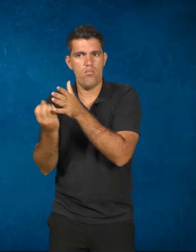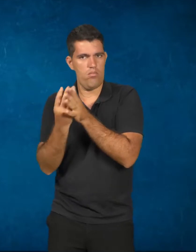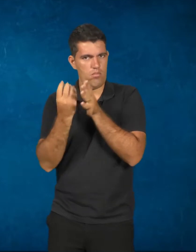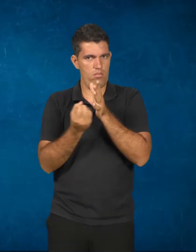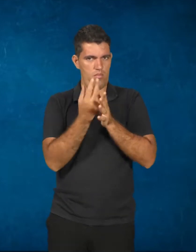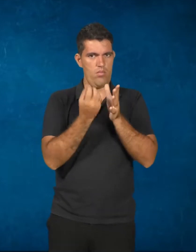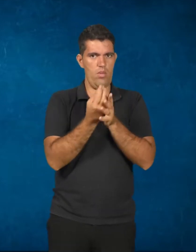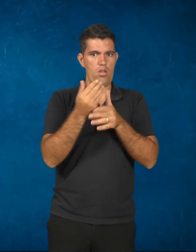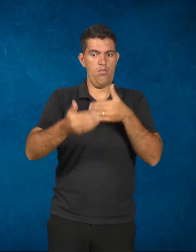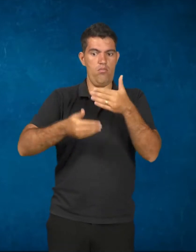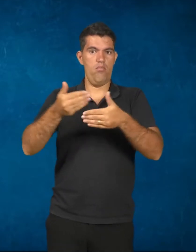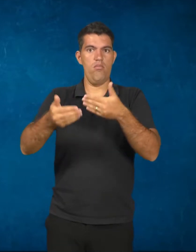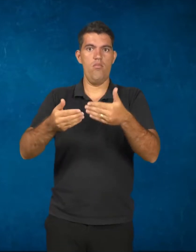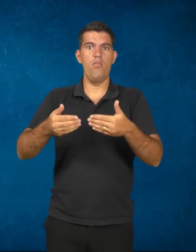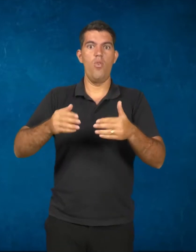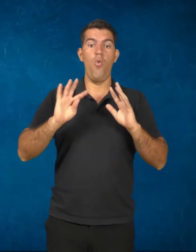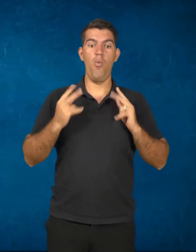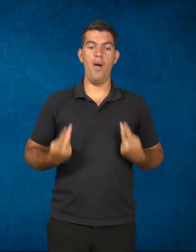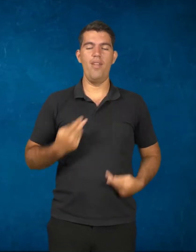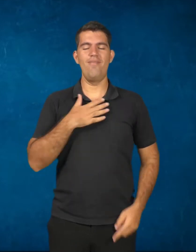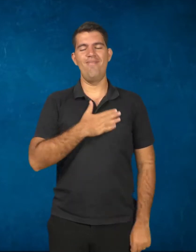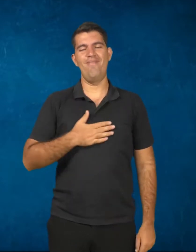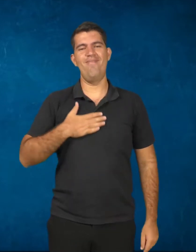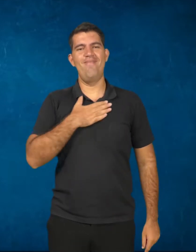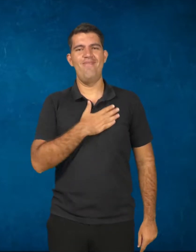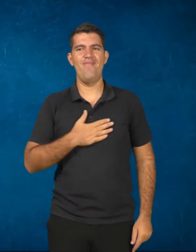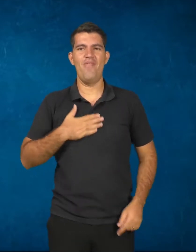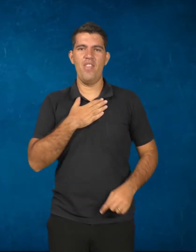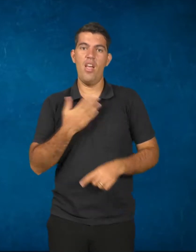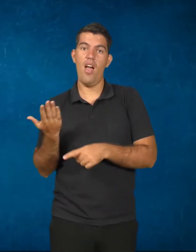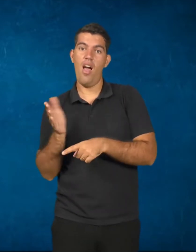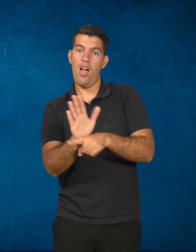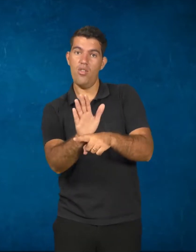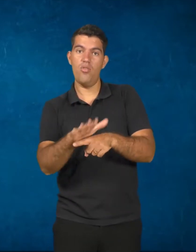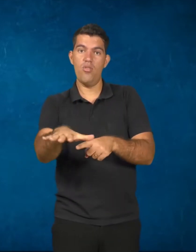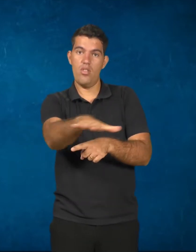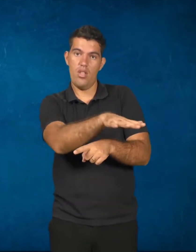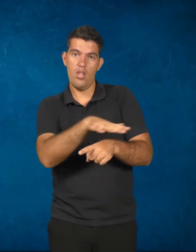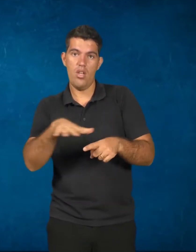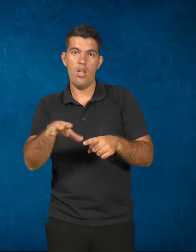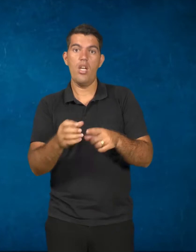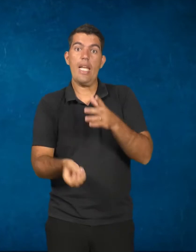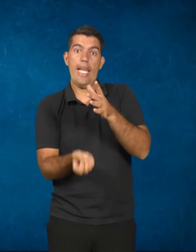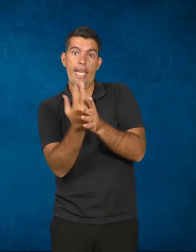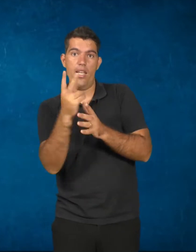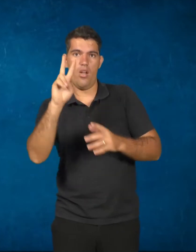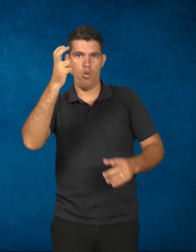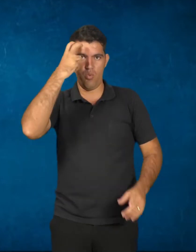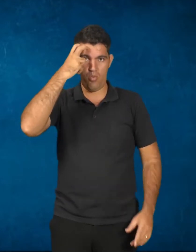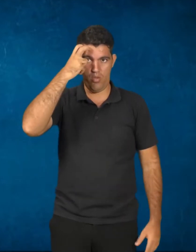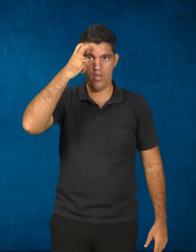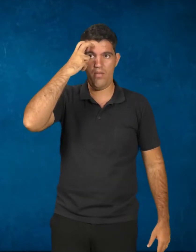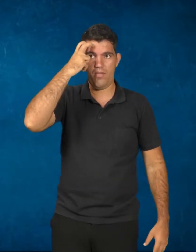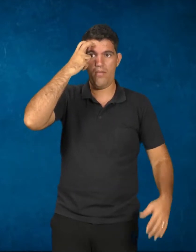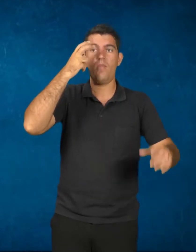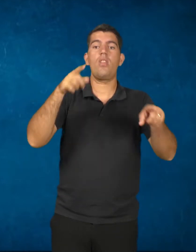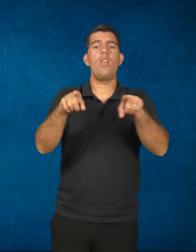geram satisfação humana, contribuem para a formação de uma determinada cultura e se